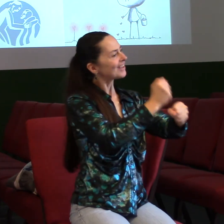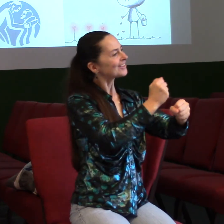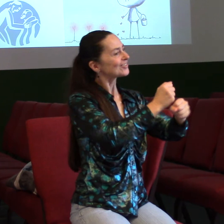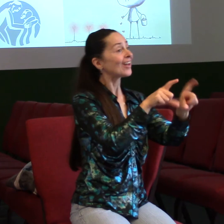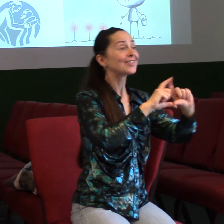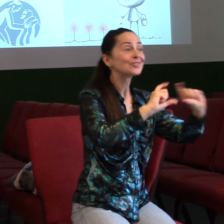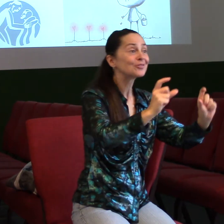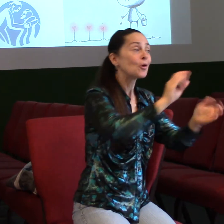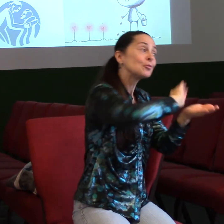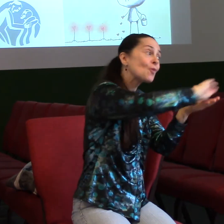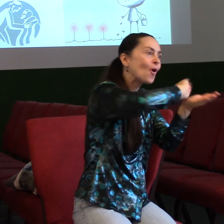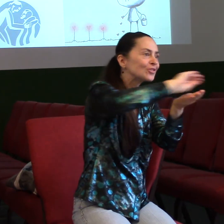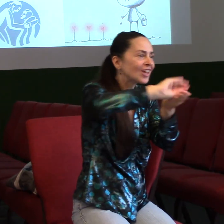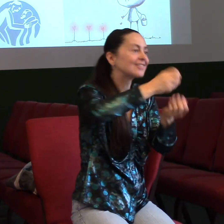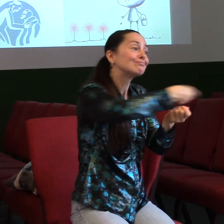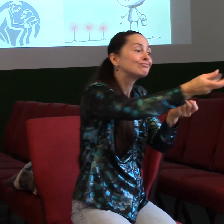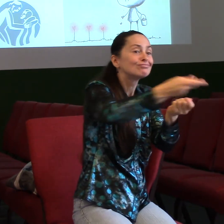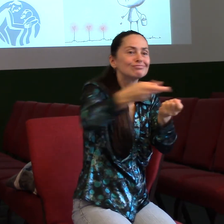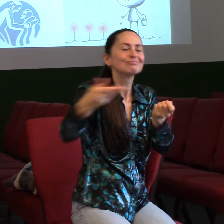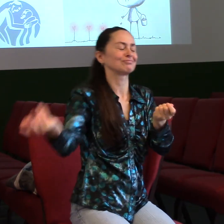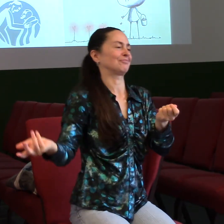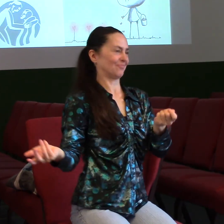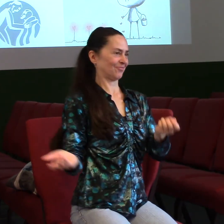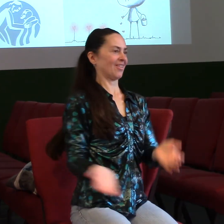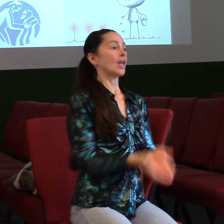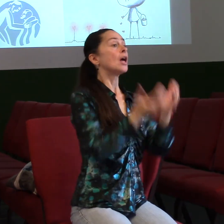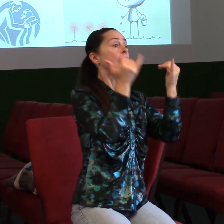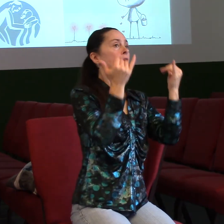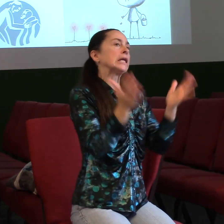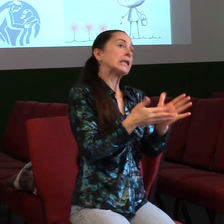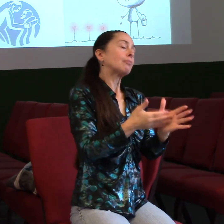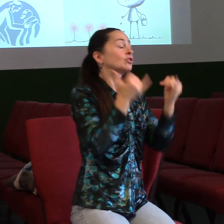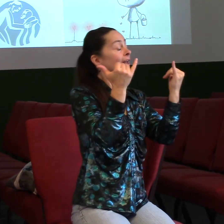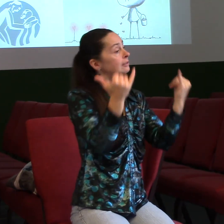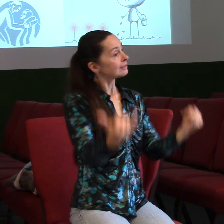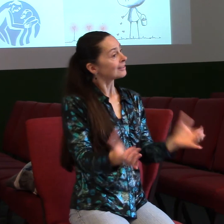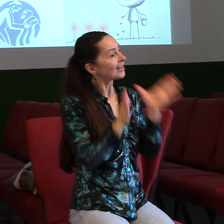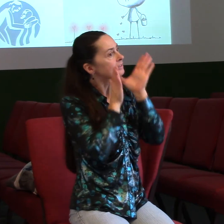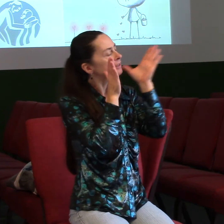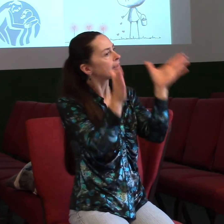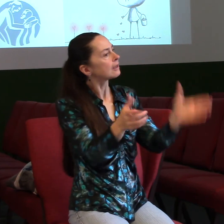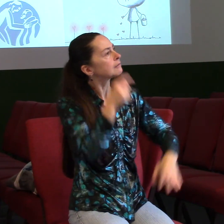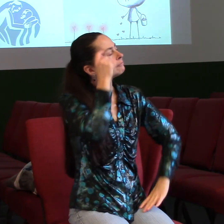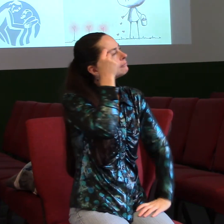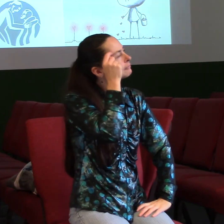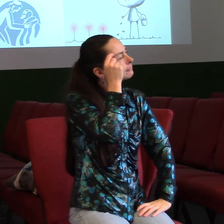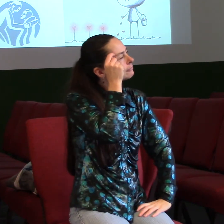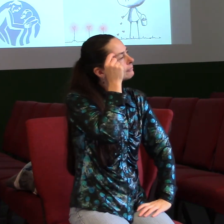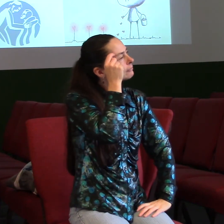přemýšlet nad tím, dneska, třeba ráno, když stanu, je něco, co můžu nikomu dát navíc? Nějaký kousek svého